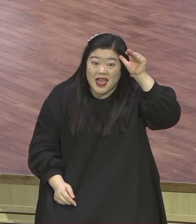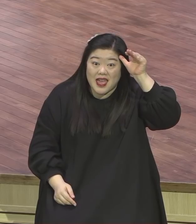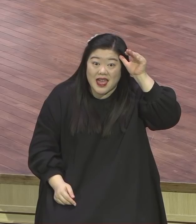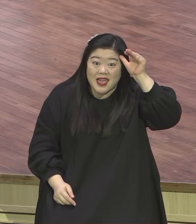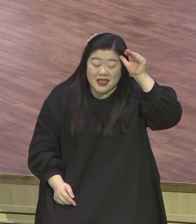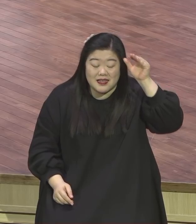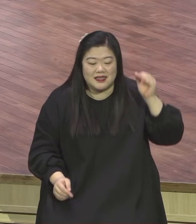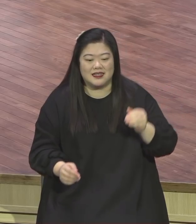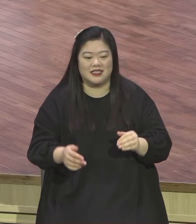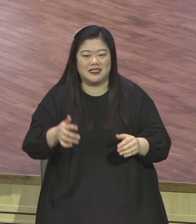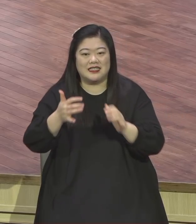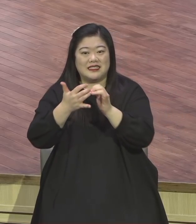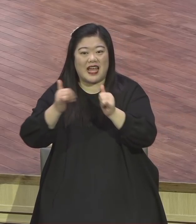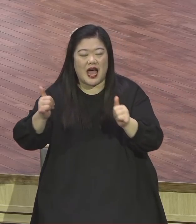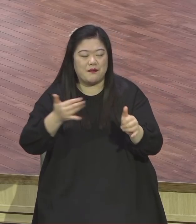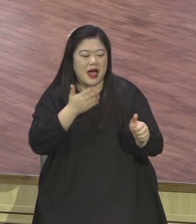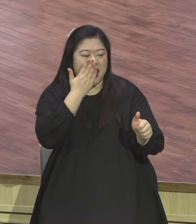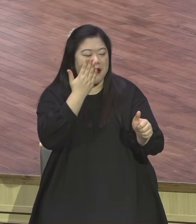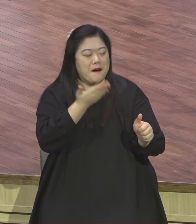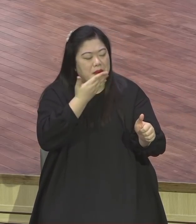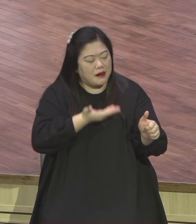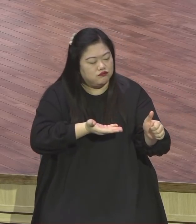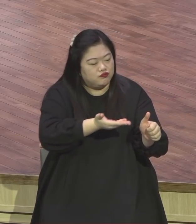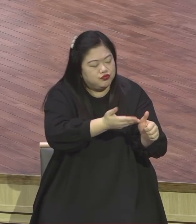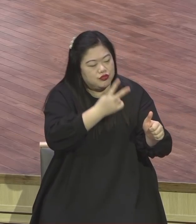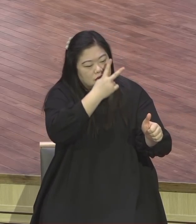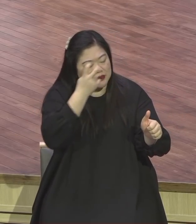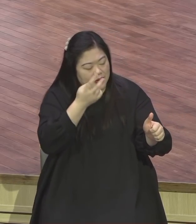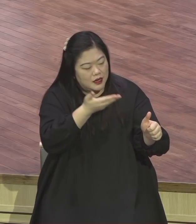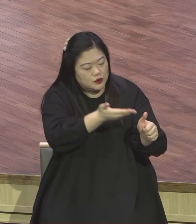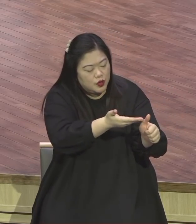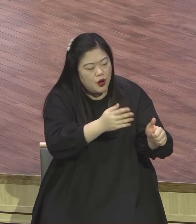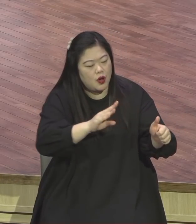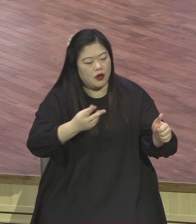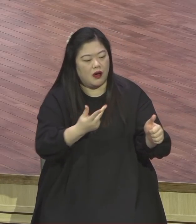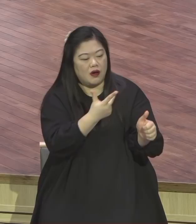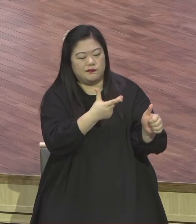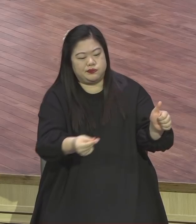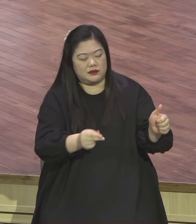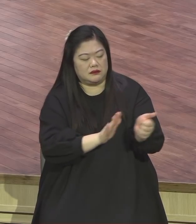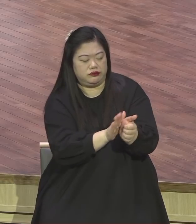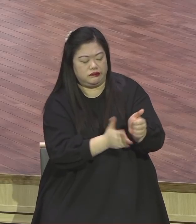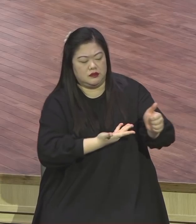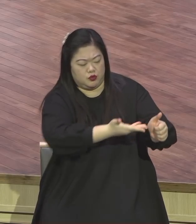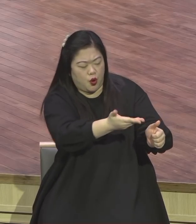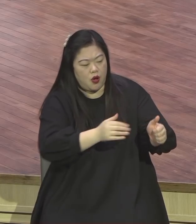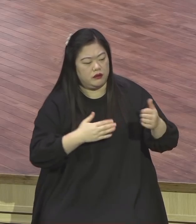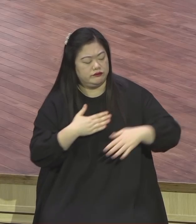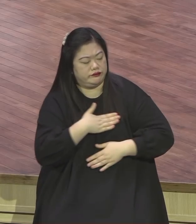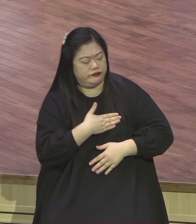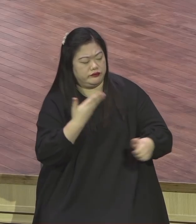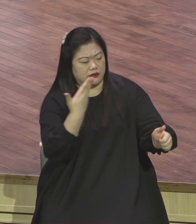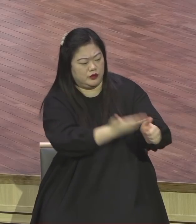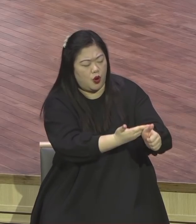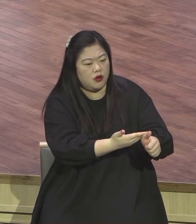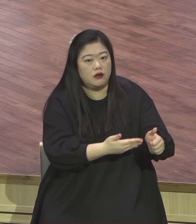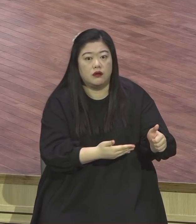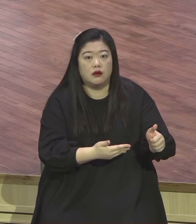밥 먹이 주지 재워 주지 똥 처리해 주지 목욕시켜 주지 주인 하나 좋아한다는 그거